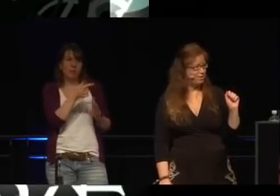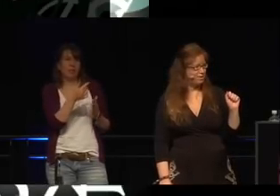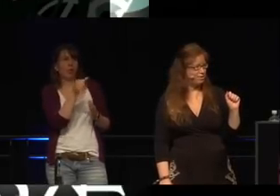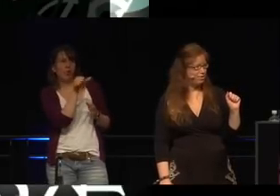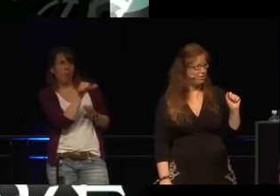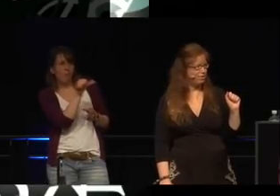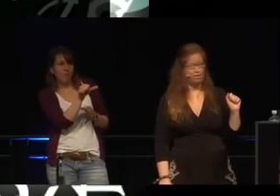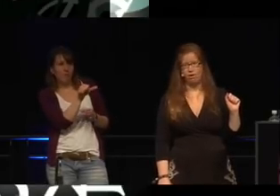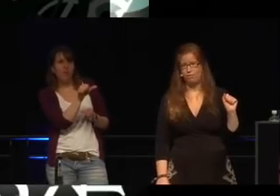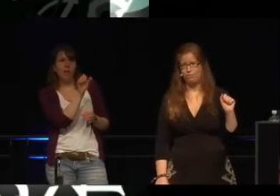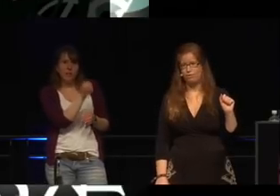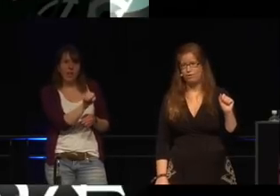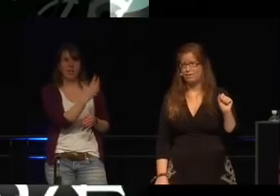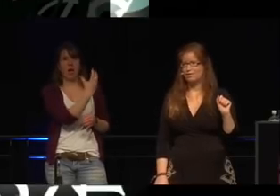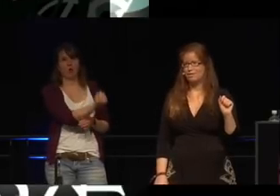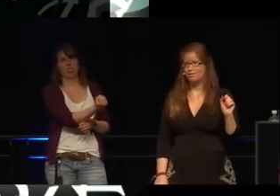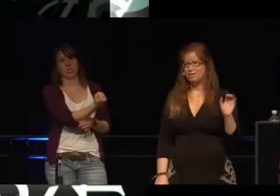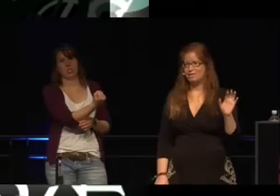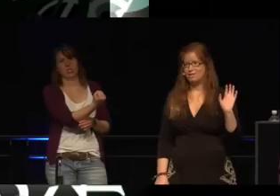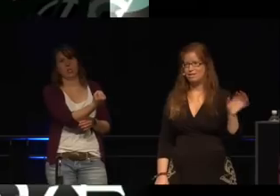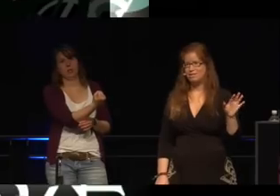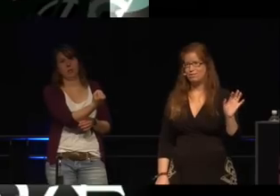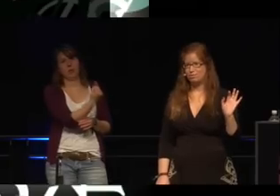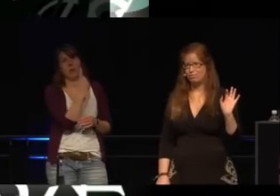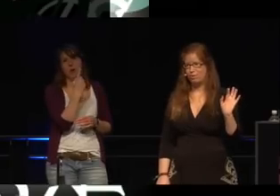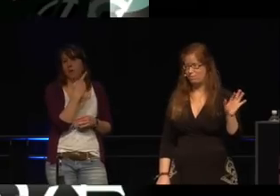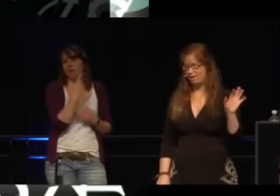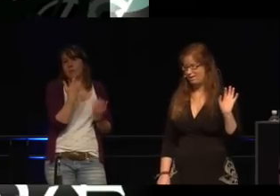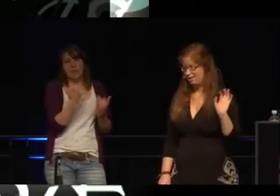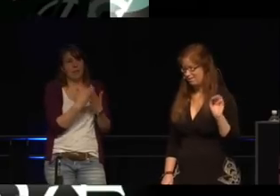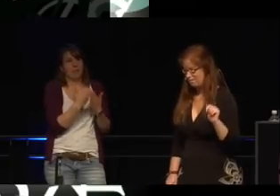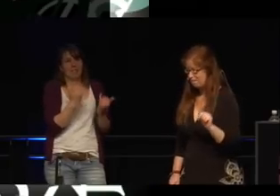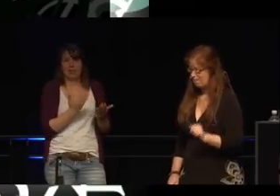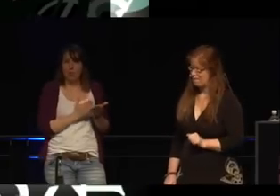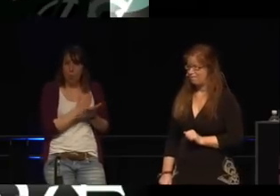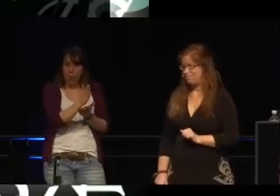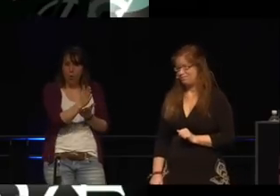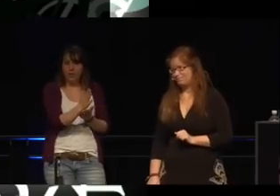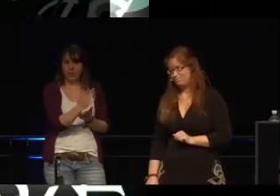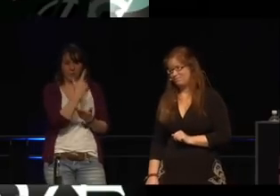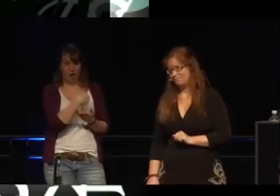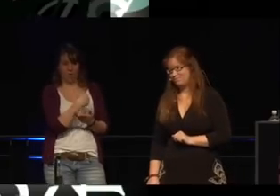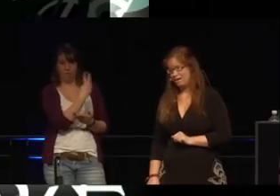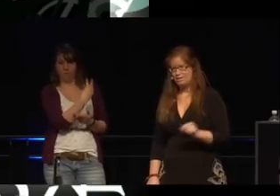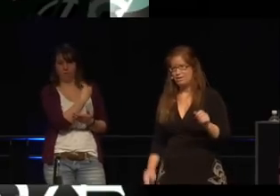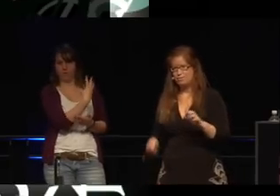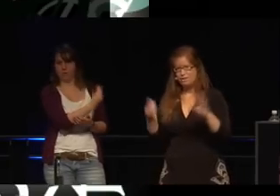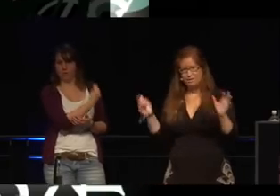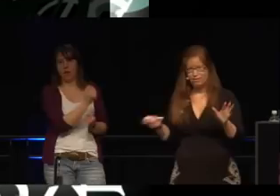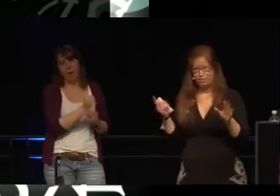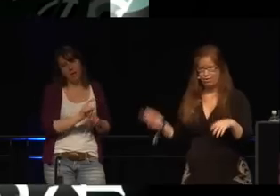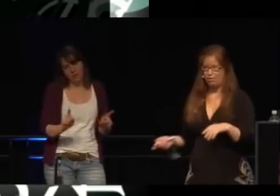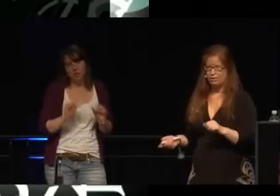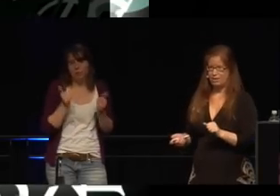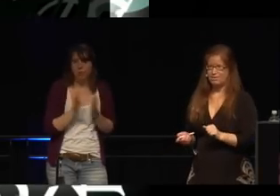als Airbag und Seed-Belt für den digitalen Zeitalter und es sollte auch eine Produkthaftung